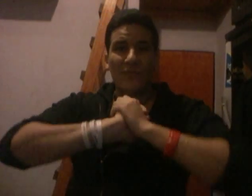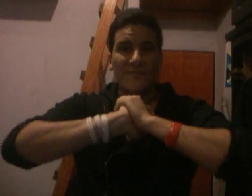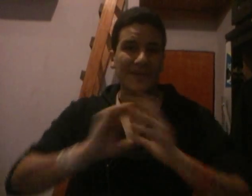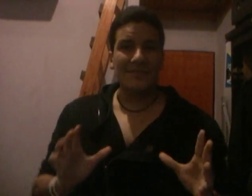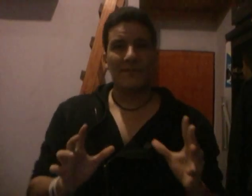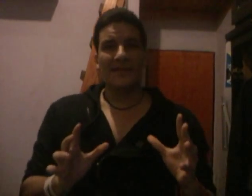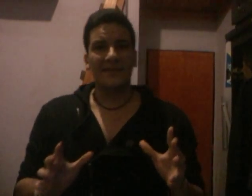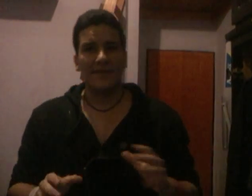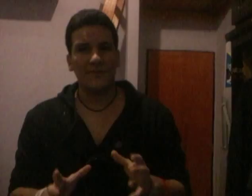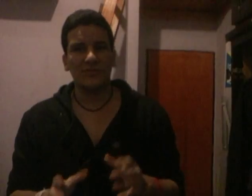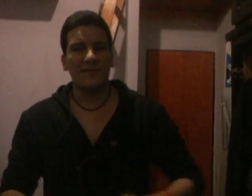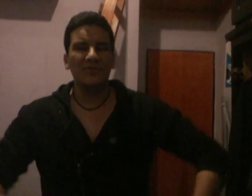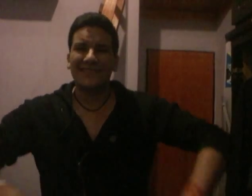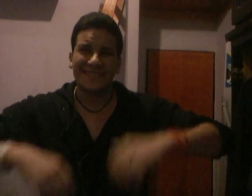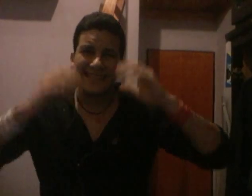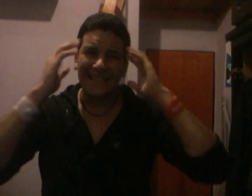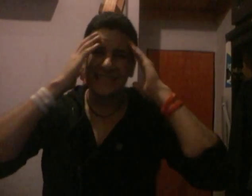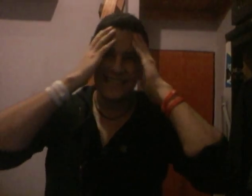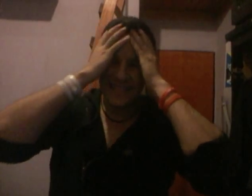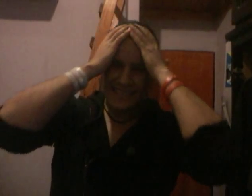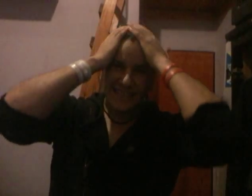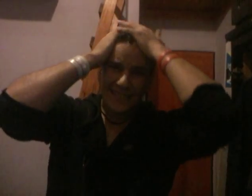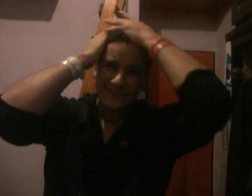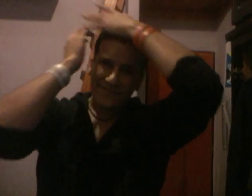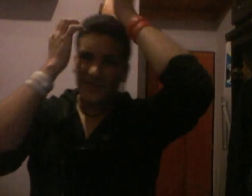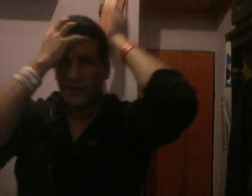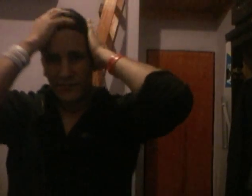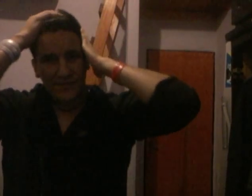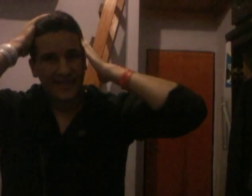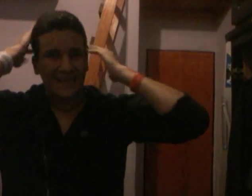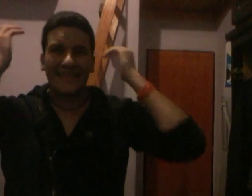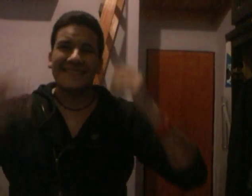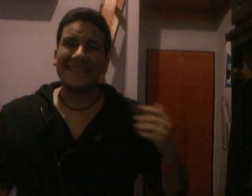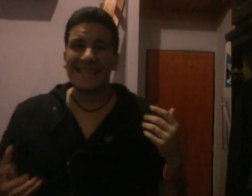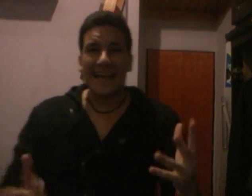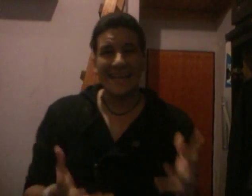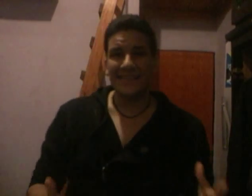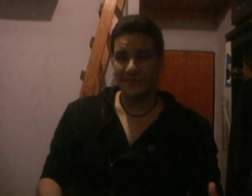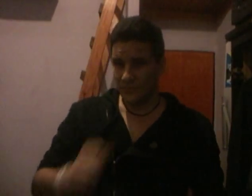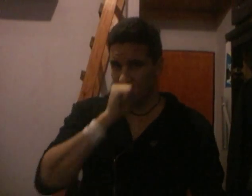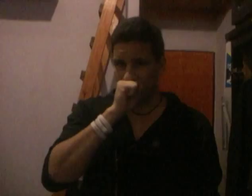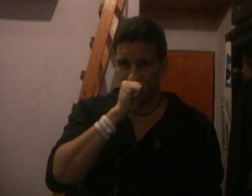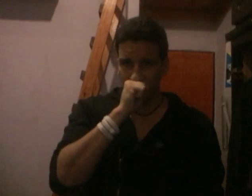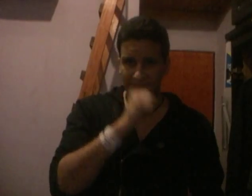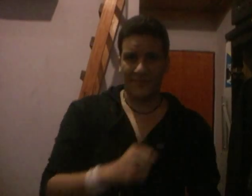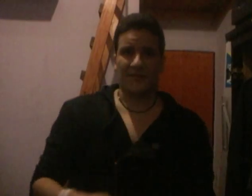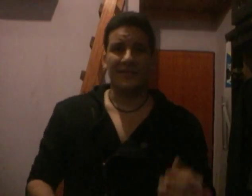mínimamente Batman vs Superman, muchas escenas, eh, innecesarias, escenas, con esta